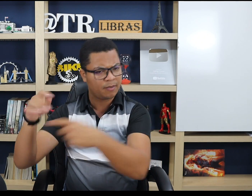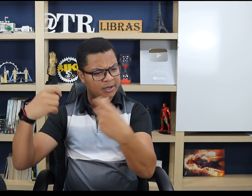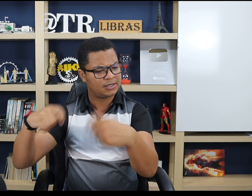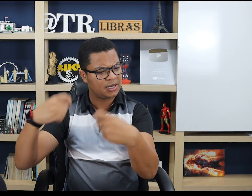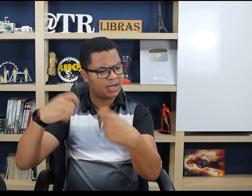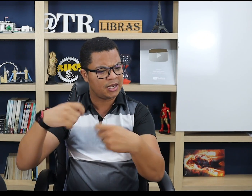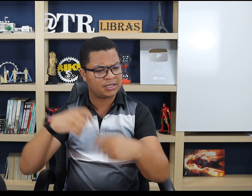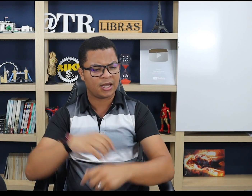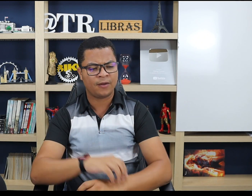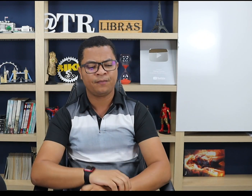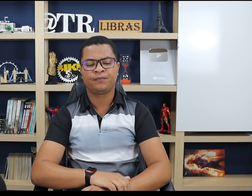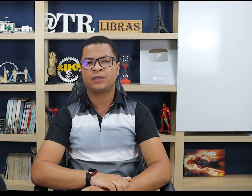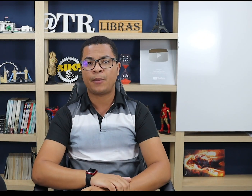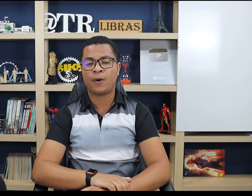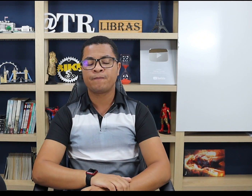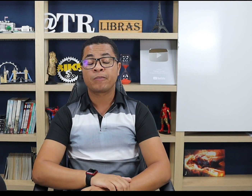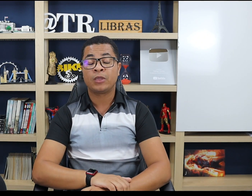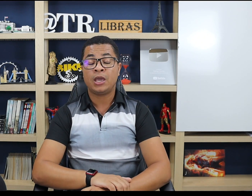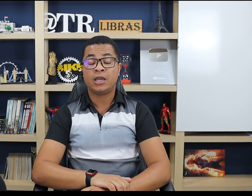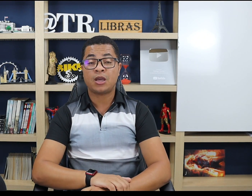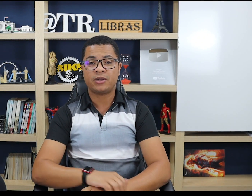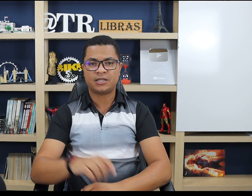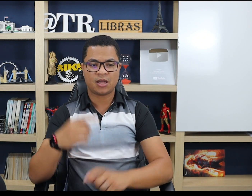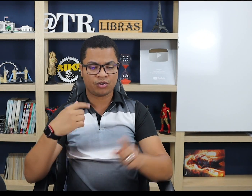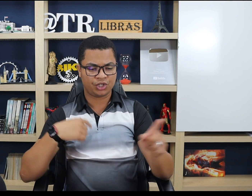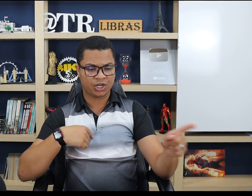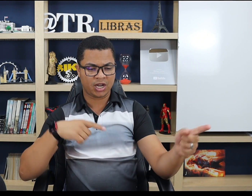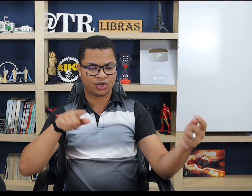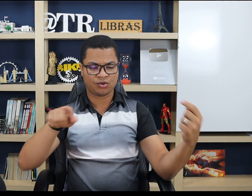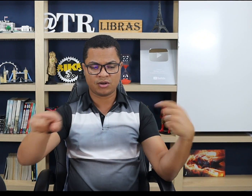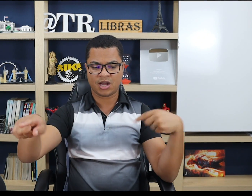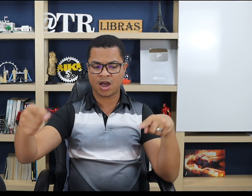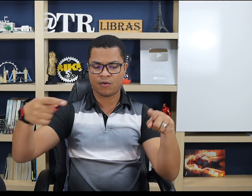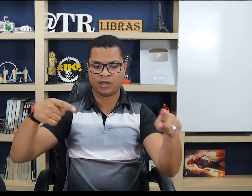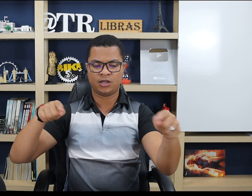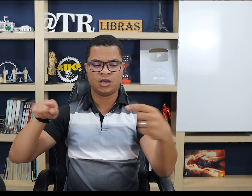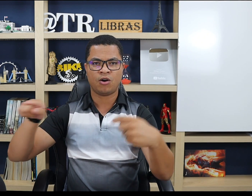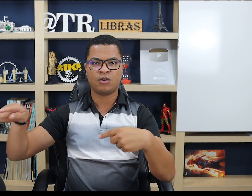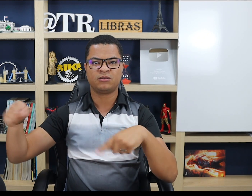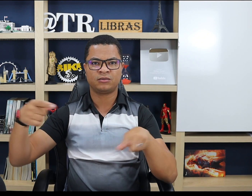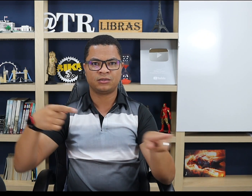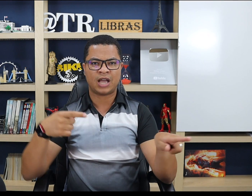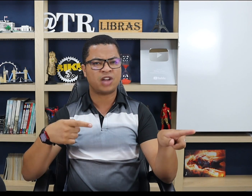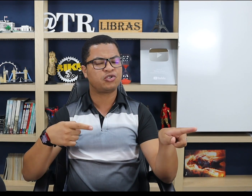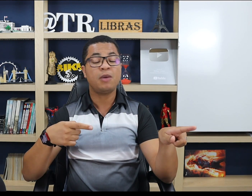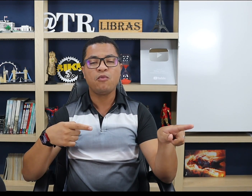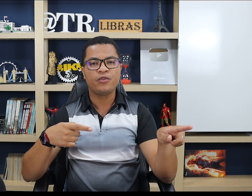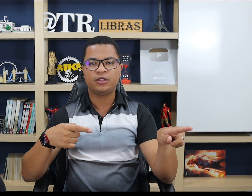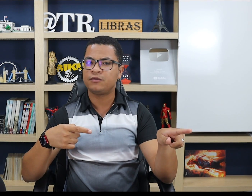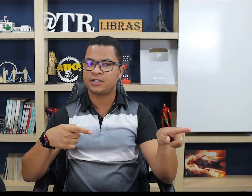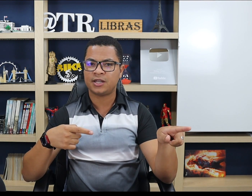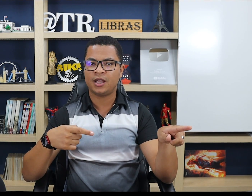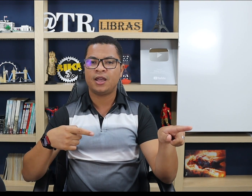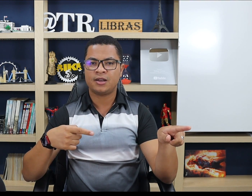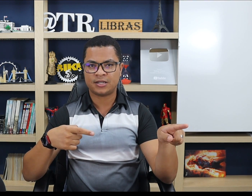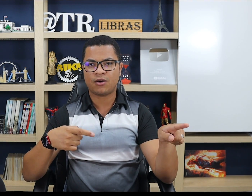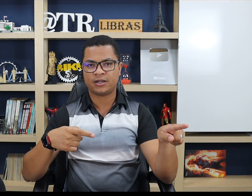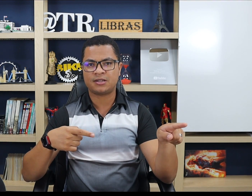precisa, tá bom? Então, esse sinal direcional aqui, ó, ajuda muito você nessa hora de